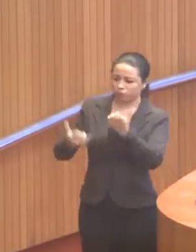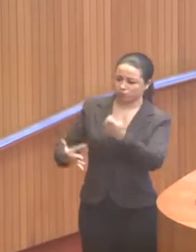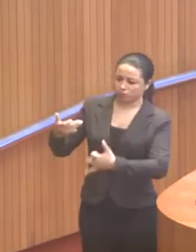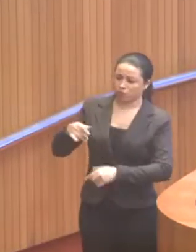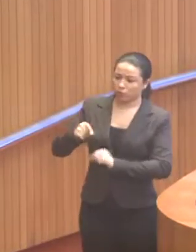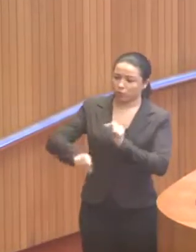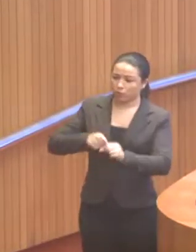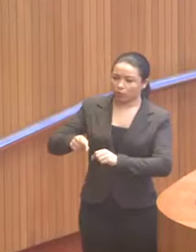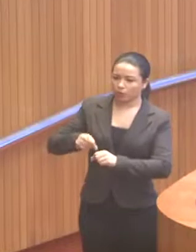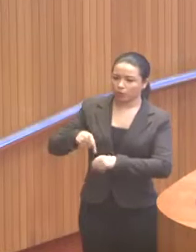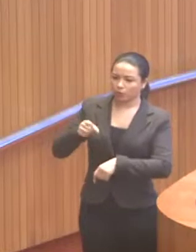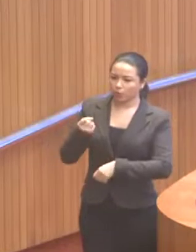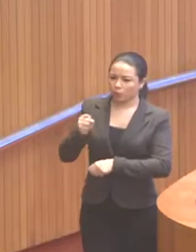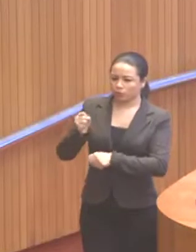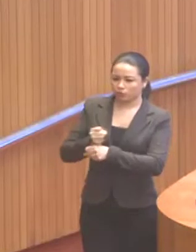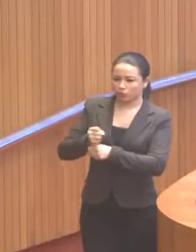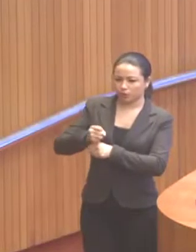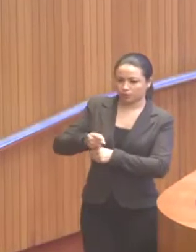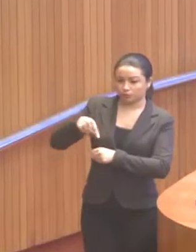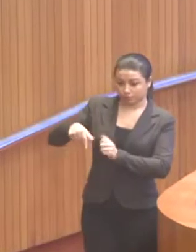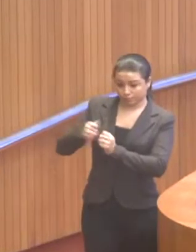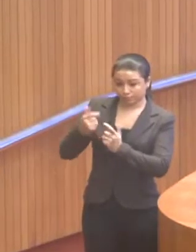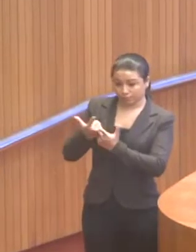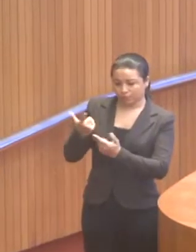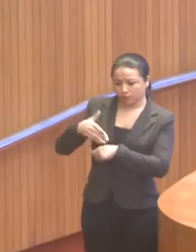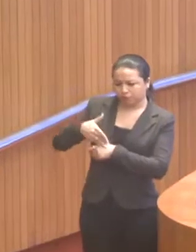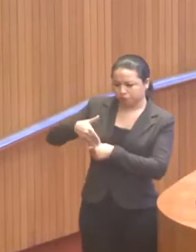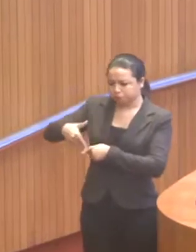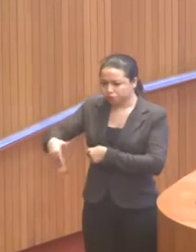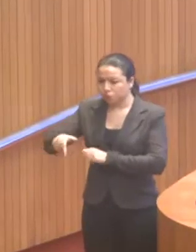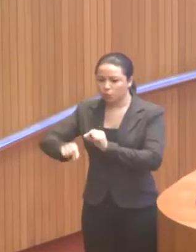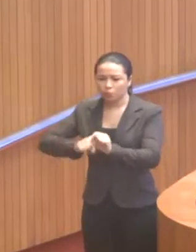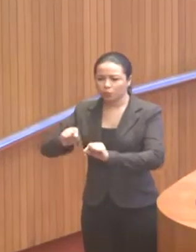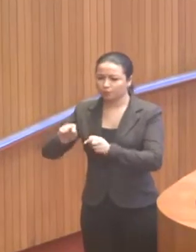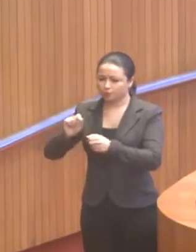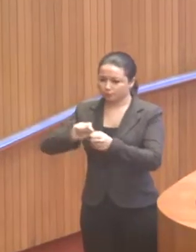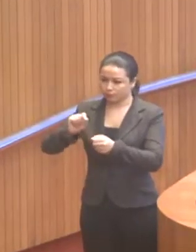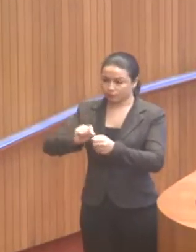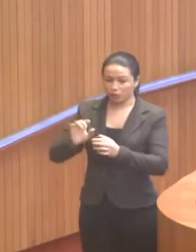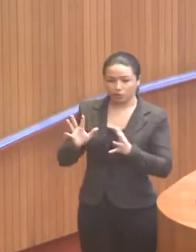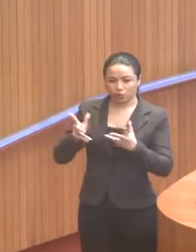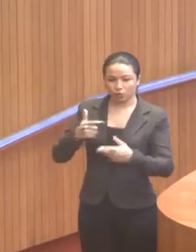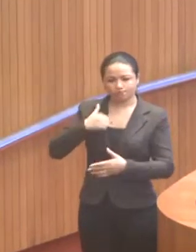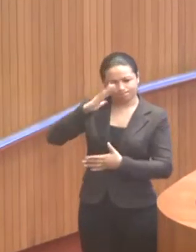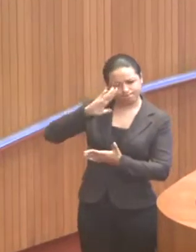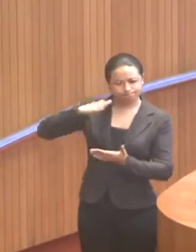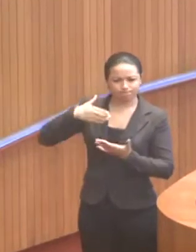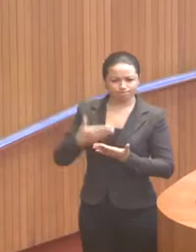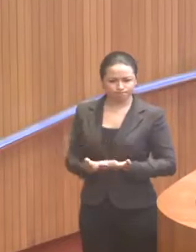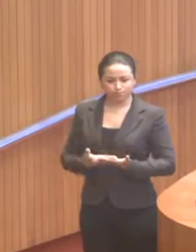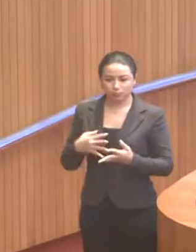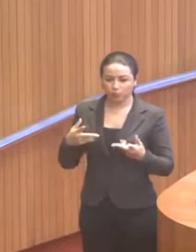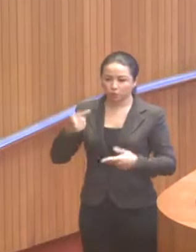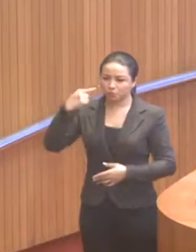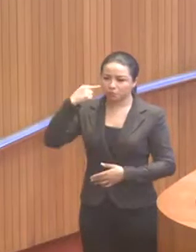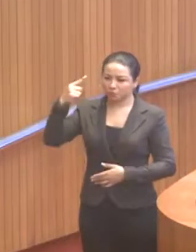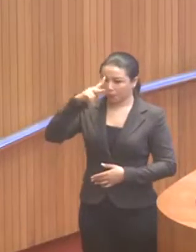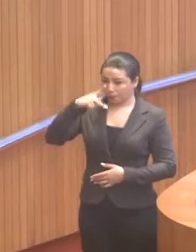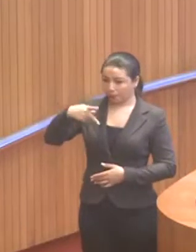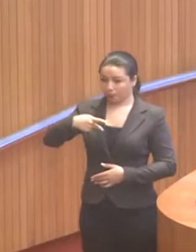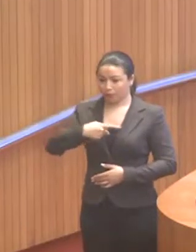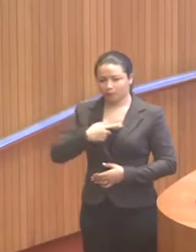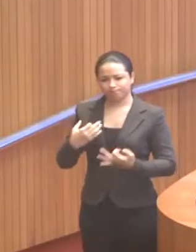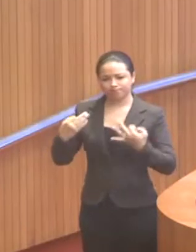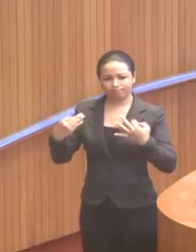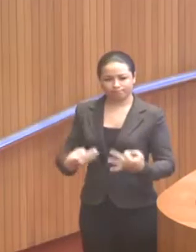foi o nosso mandado durante oito anos da Assembleia, e dizer que toda a minha convicção, todo o meu pensamento e toda